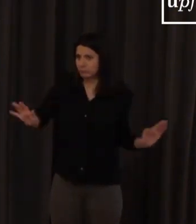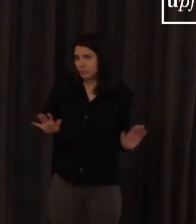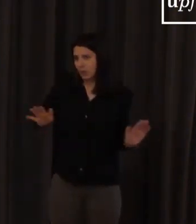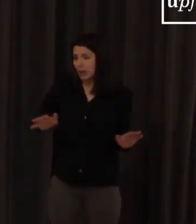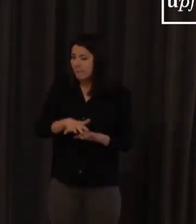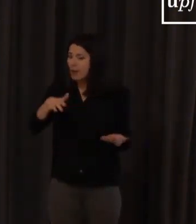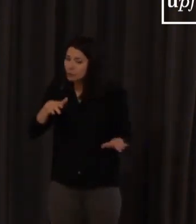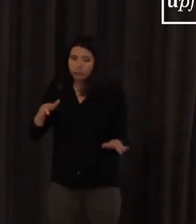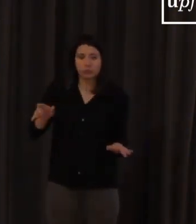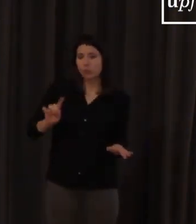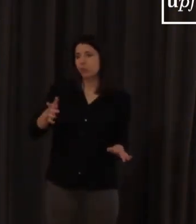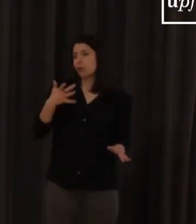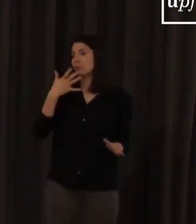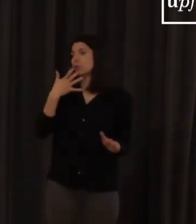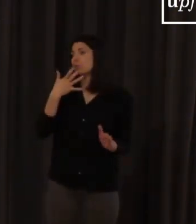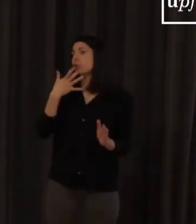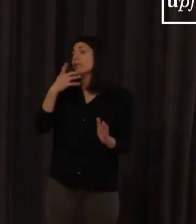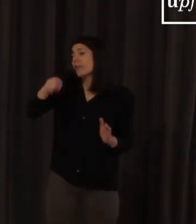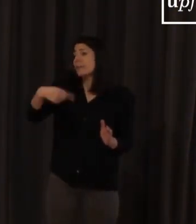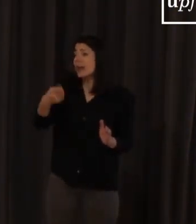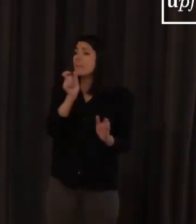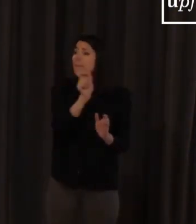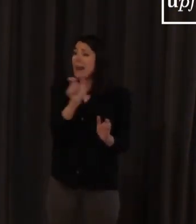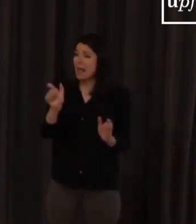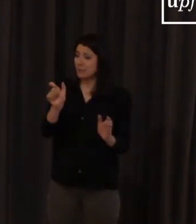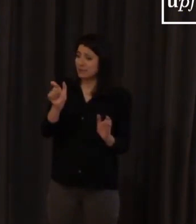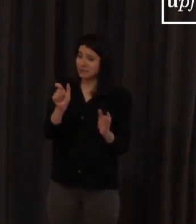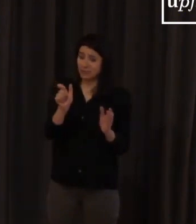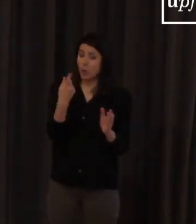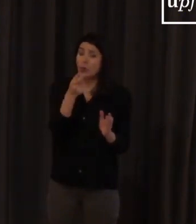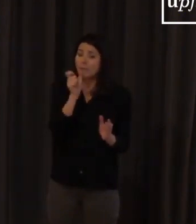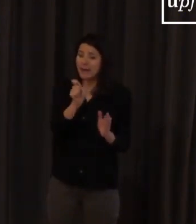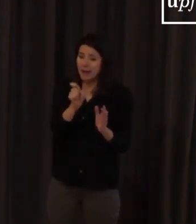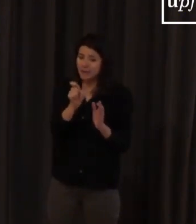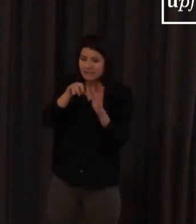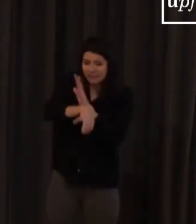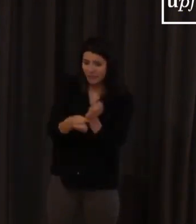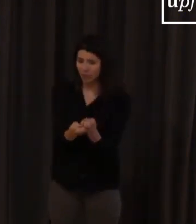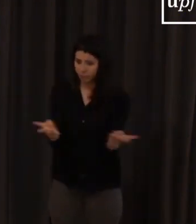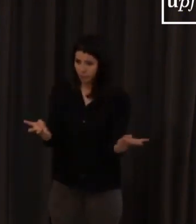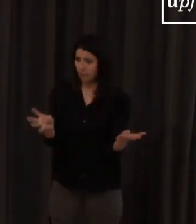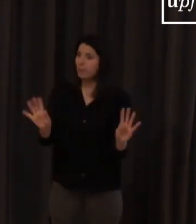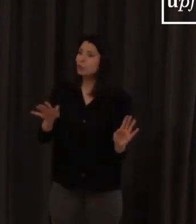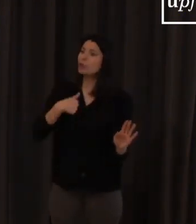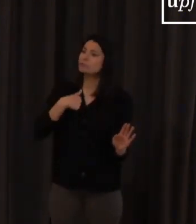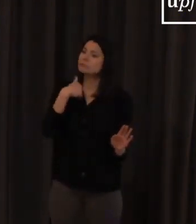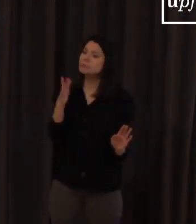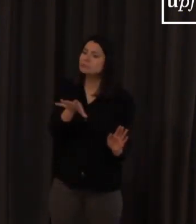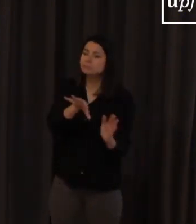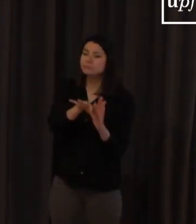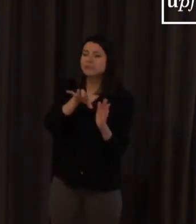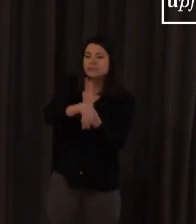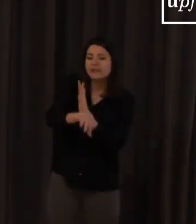polisémicas u homónimas que sabemos su significado por el contexto en la mayor parte de las ocasiones entonces si hay